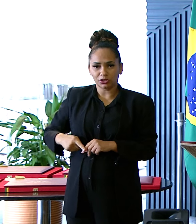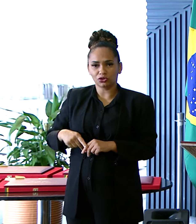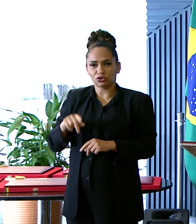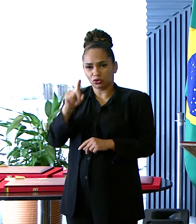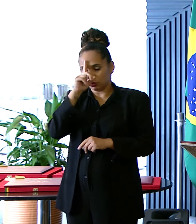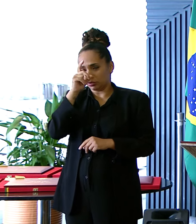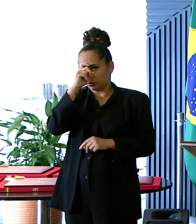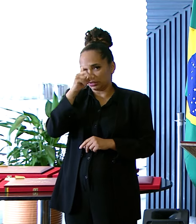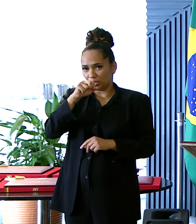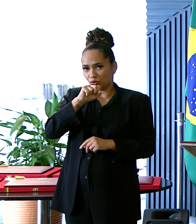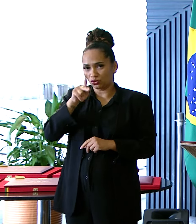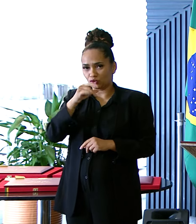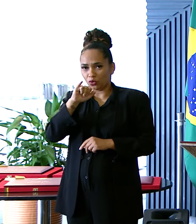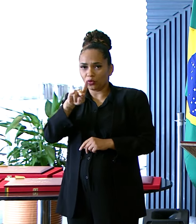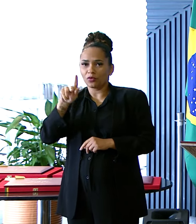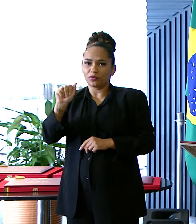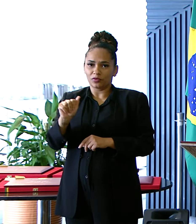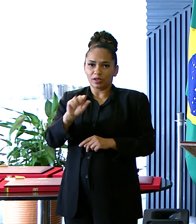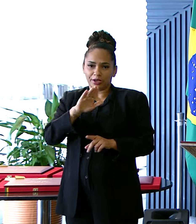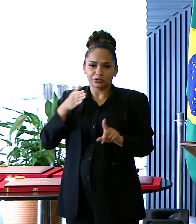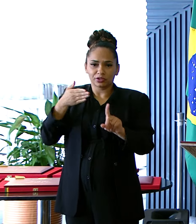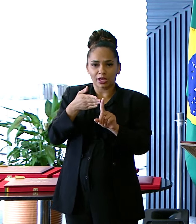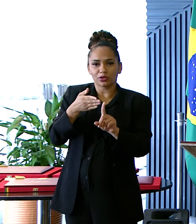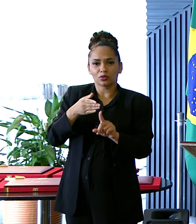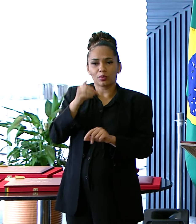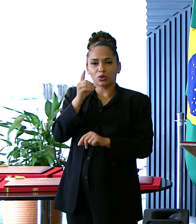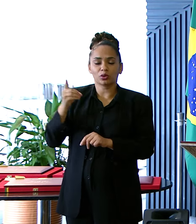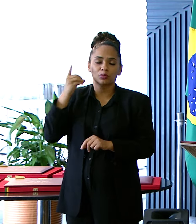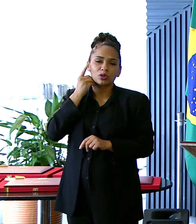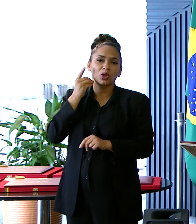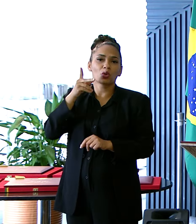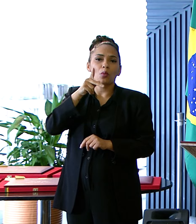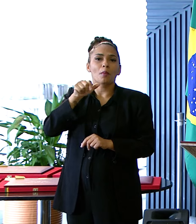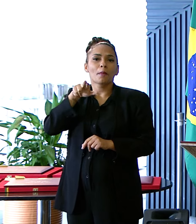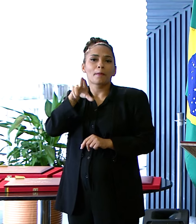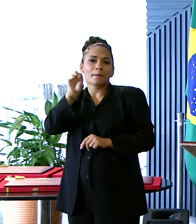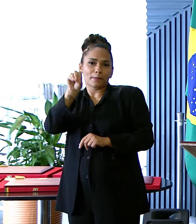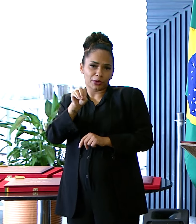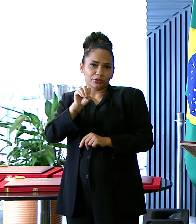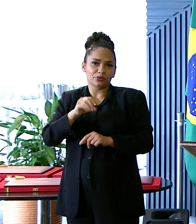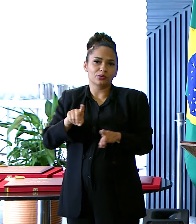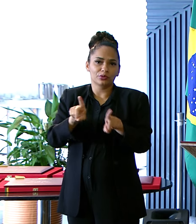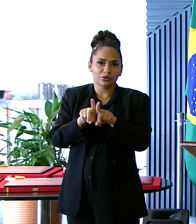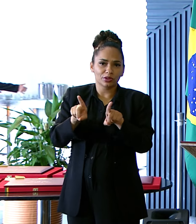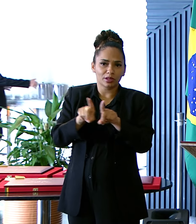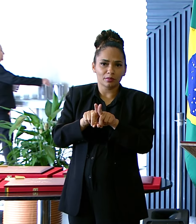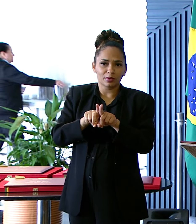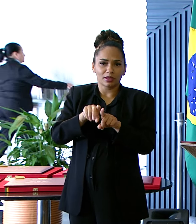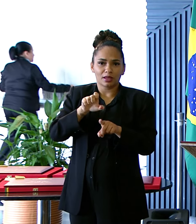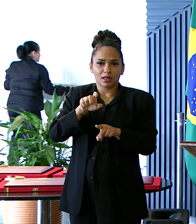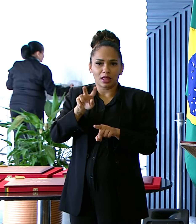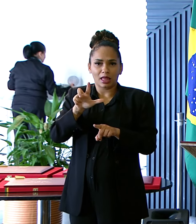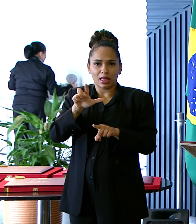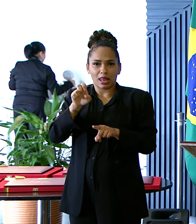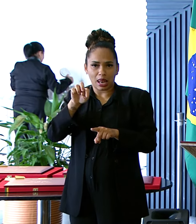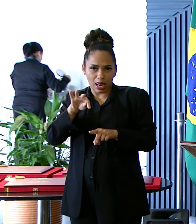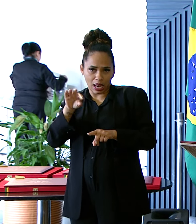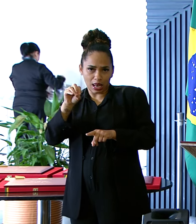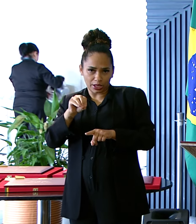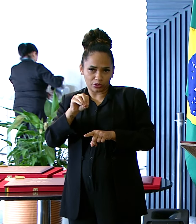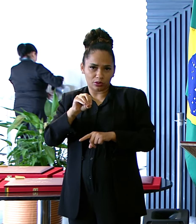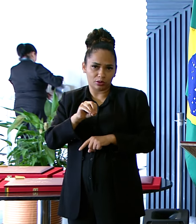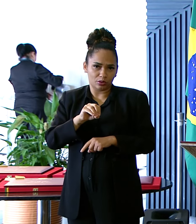Indicada pelo Deputado Pedro Ayara E também O senhor Hermeto Macario Amin Pascoalique